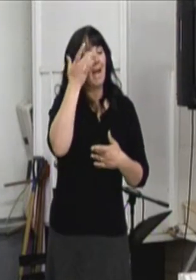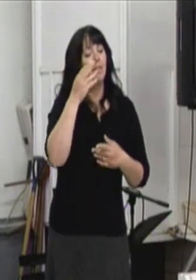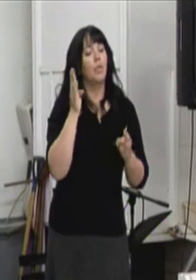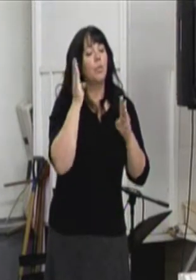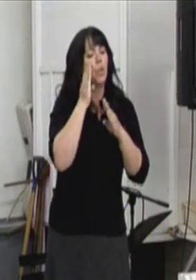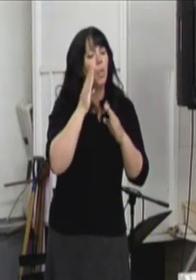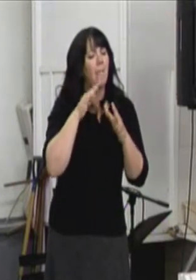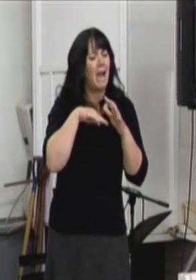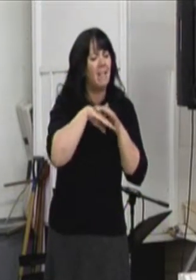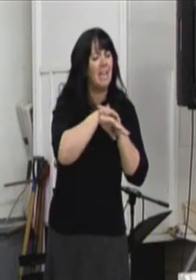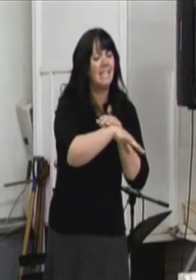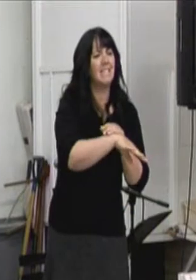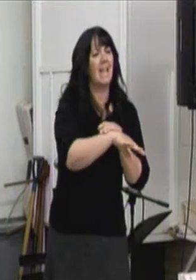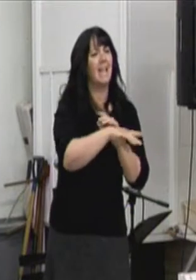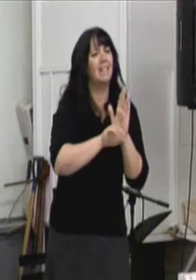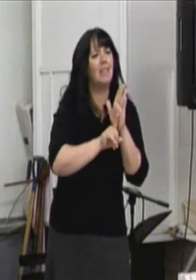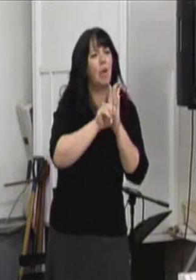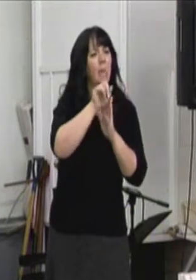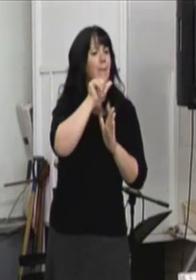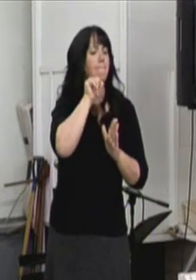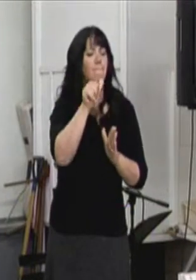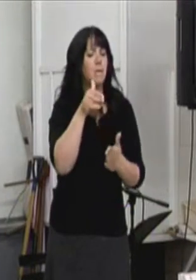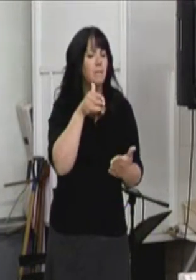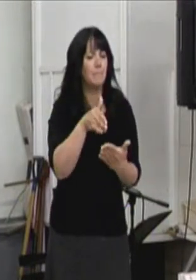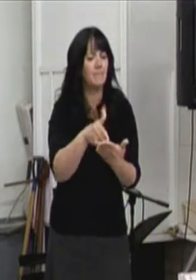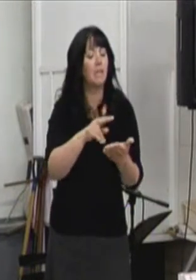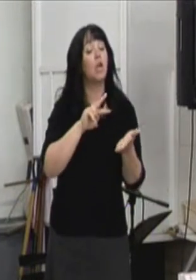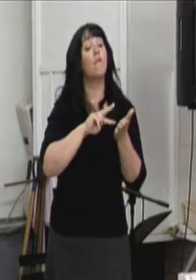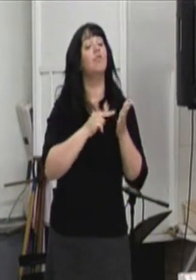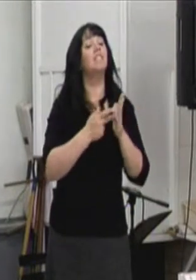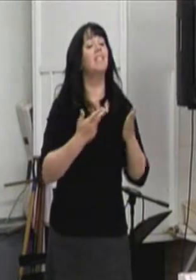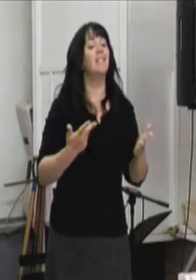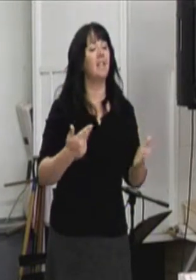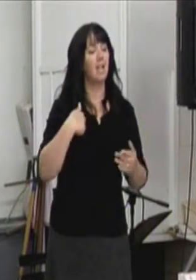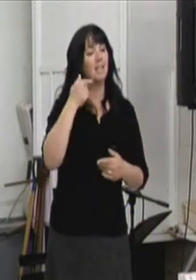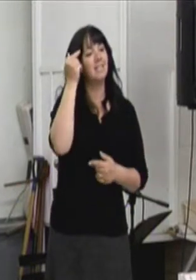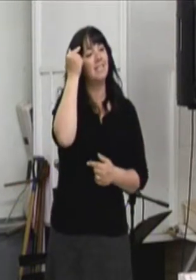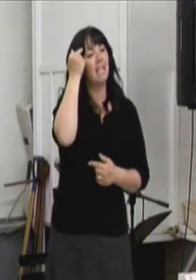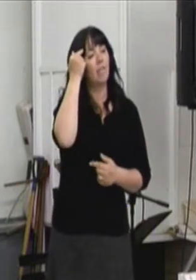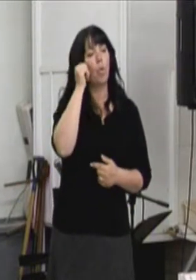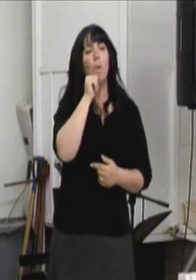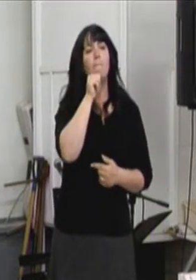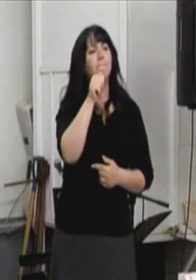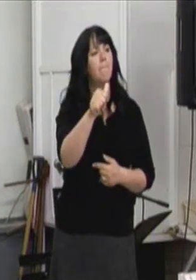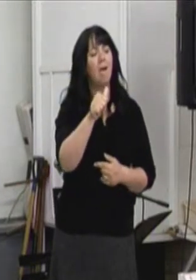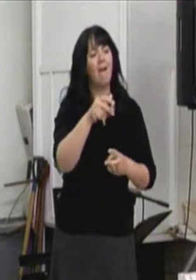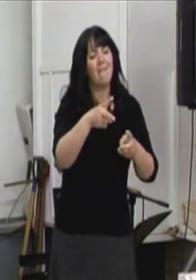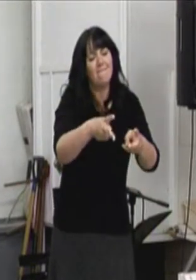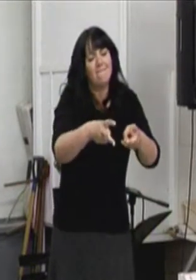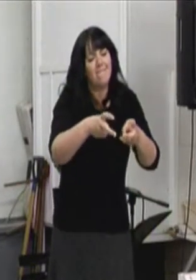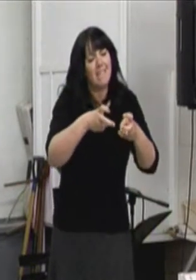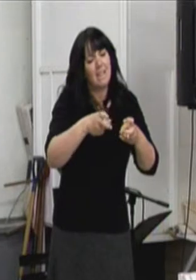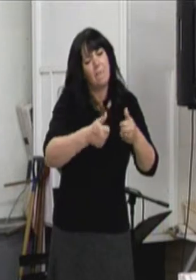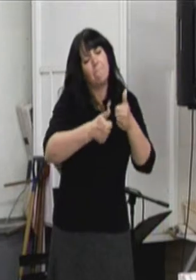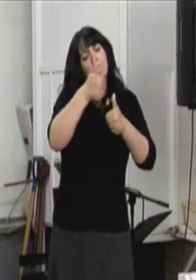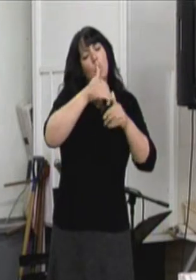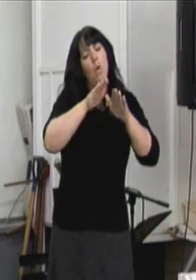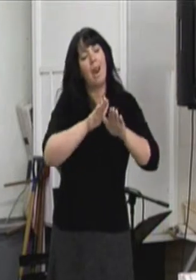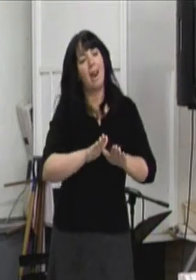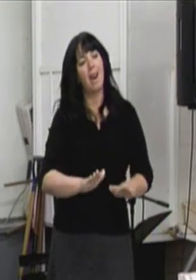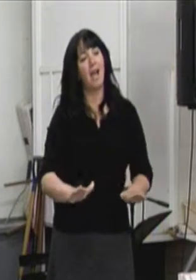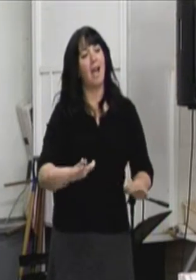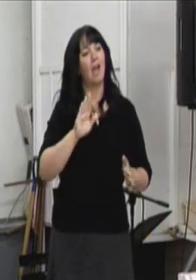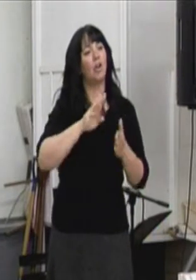de développement non spécifiques. Cela veut dire que mon cerveau ne va pas à la même vitesse, il est plus lent que la normale.